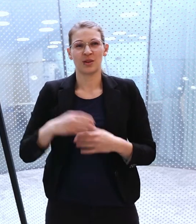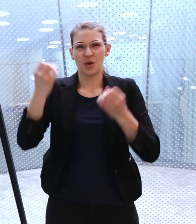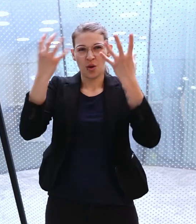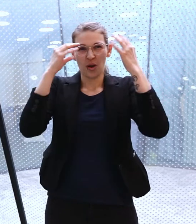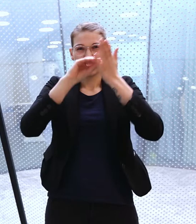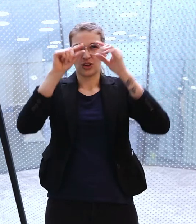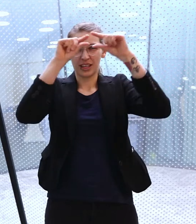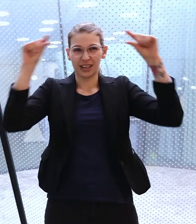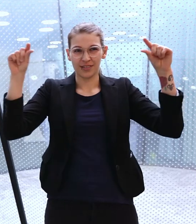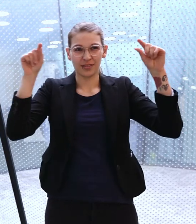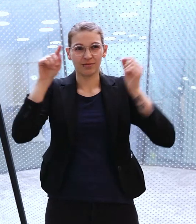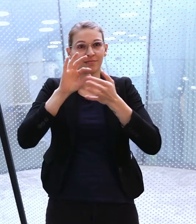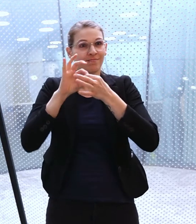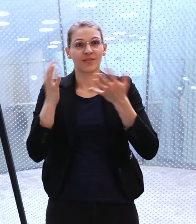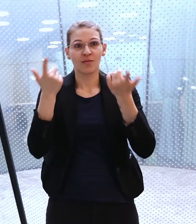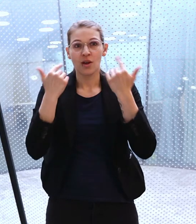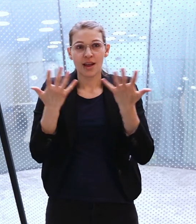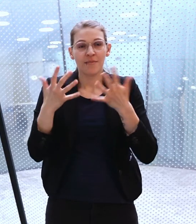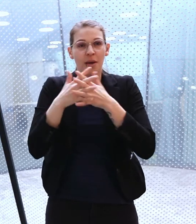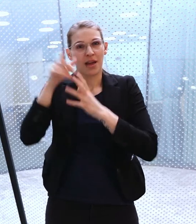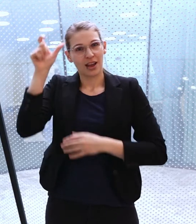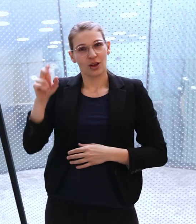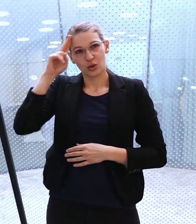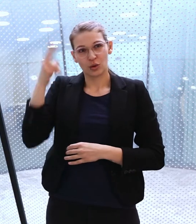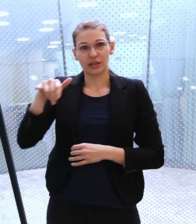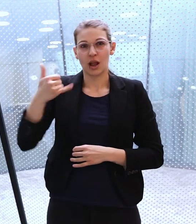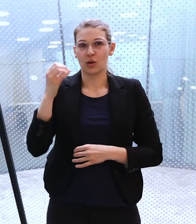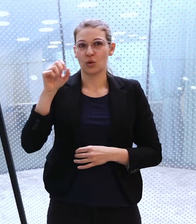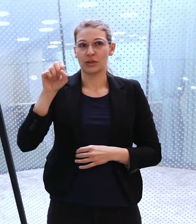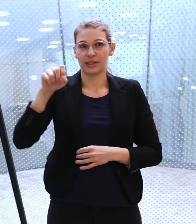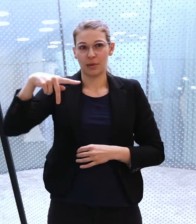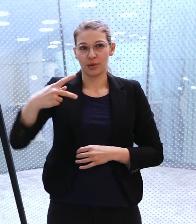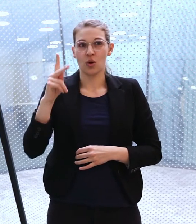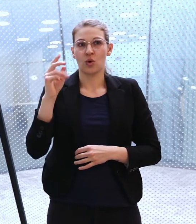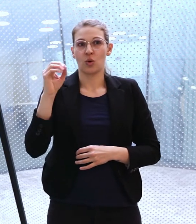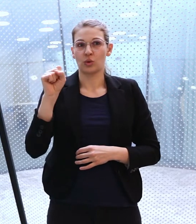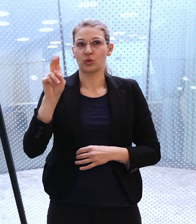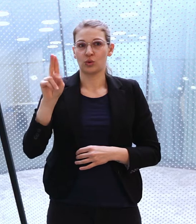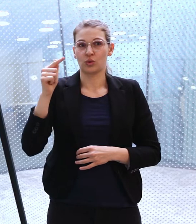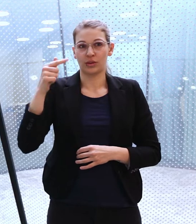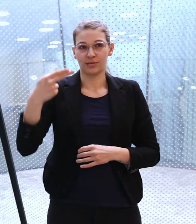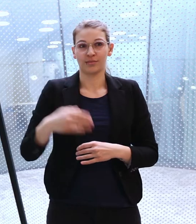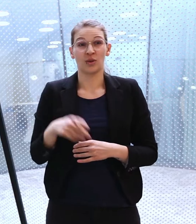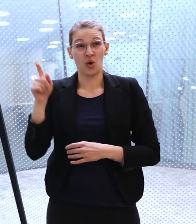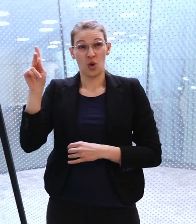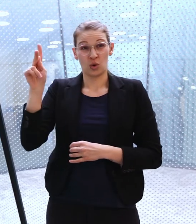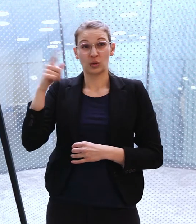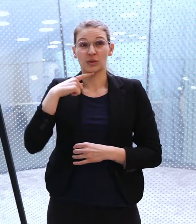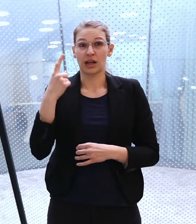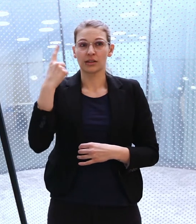Der leuchtende Schriftzug stammt vom amerikanischen Künstler Joseph Kossyuff. Kossyuff sagt selbst, dass er die